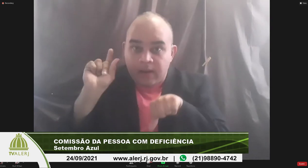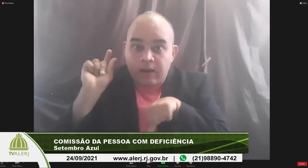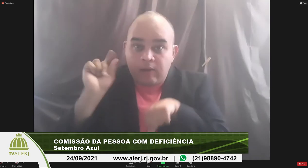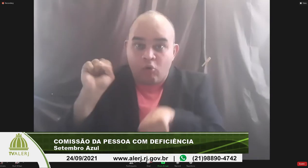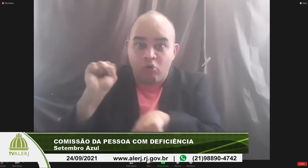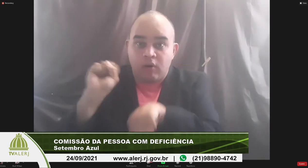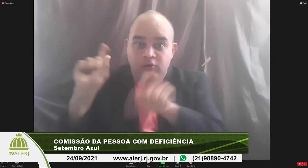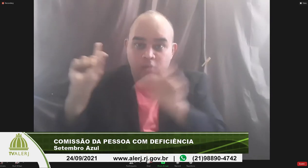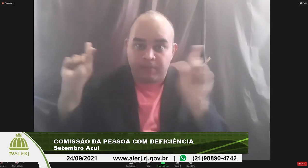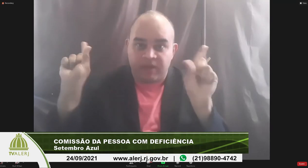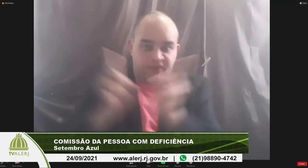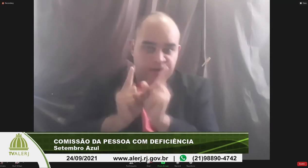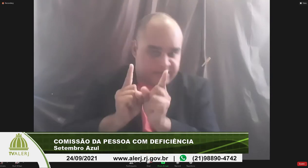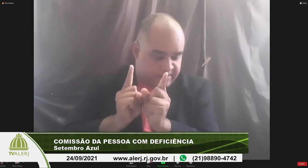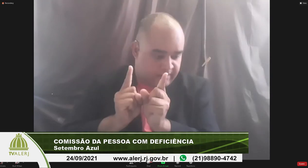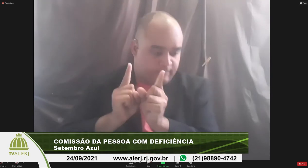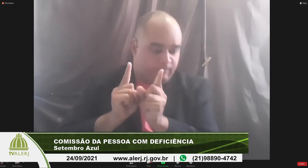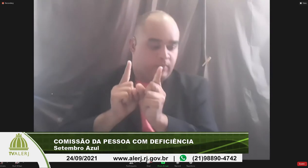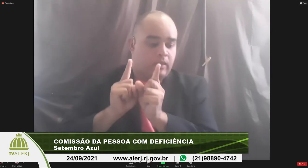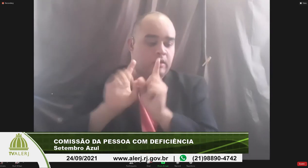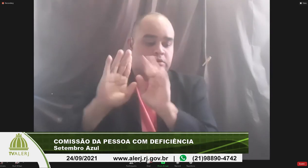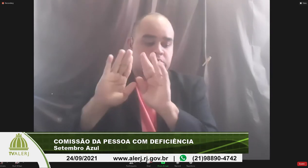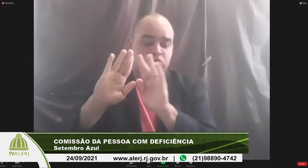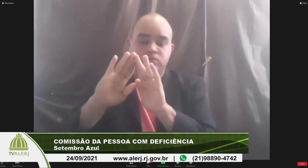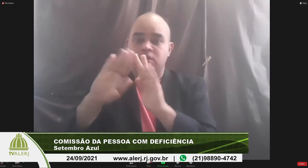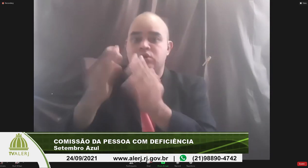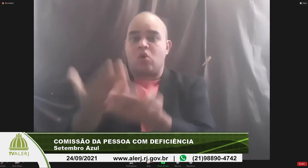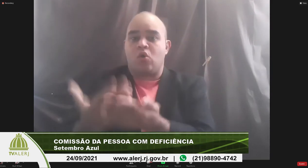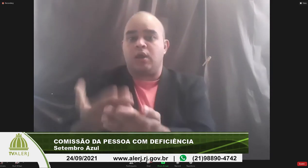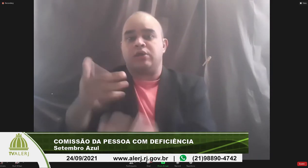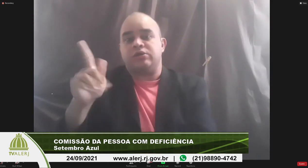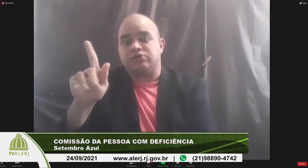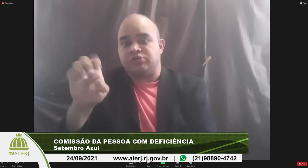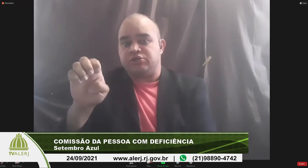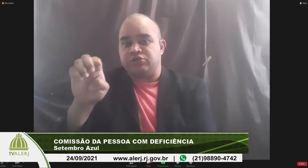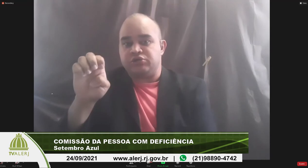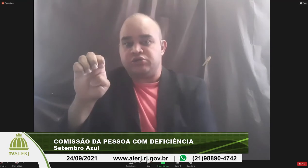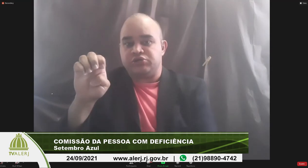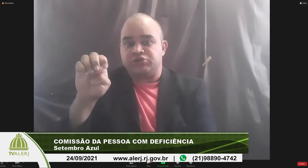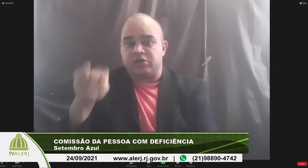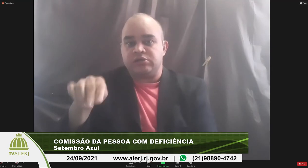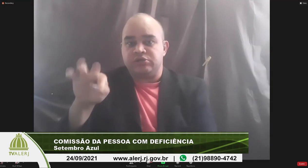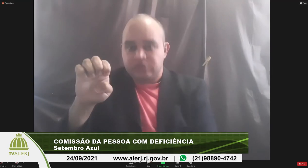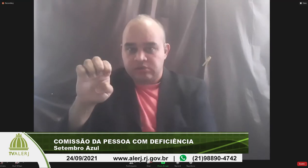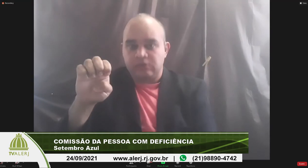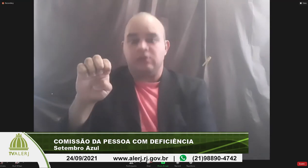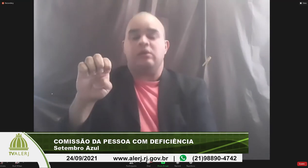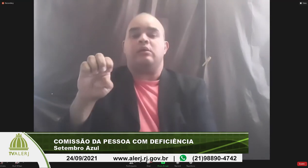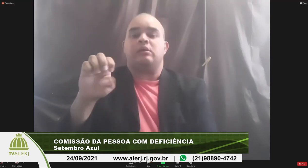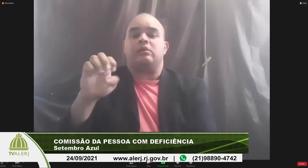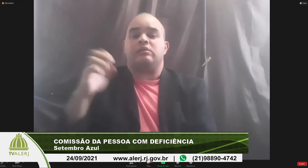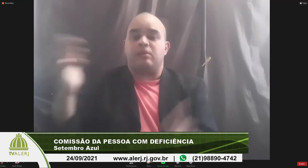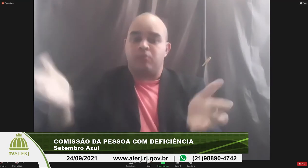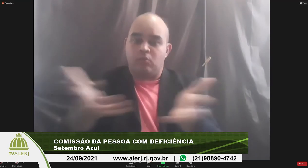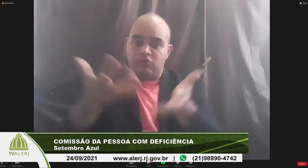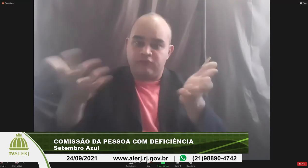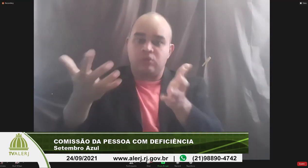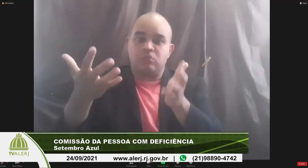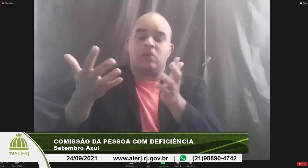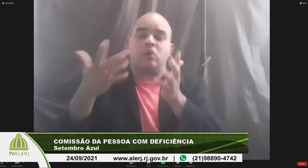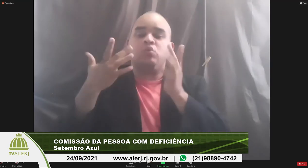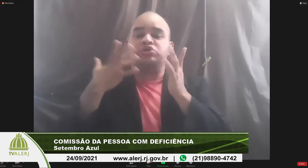só para só para finalizar sobre a escola de gente que está